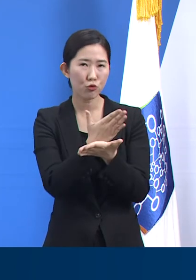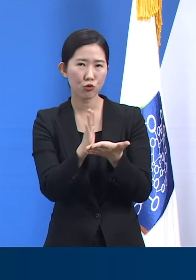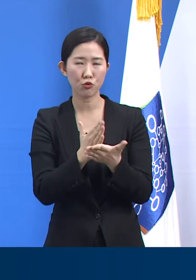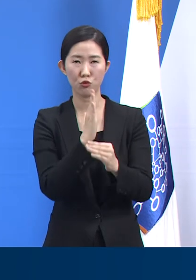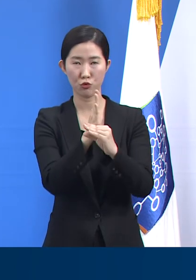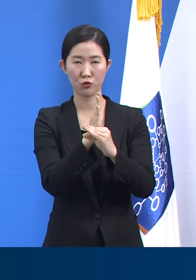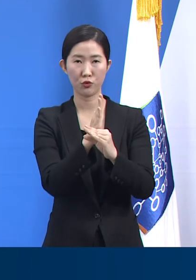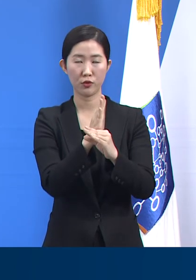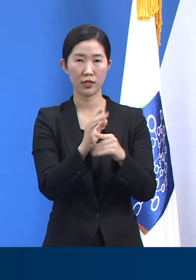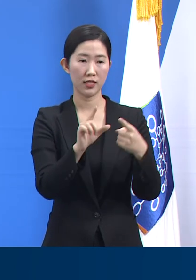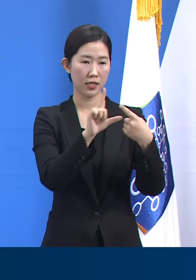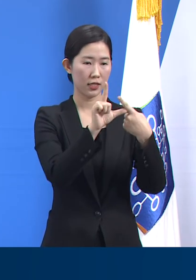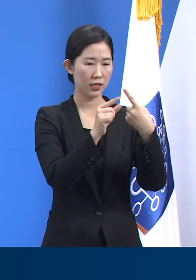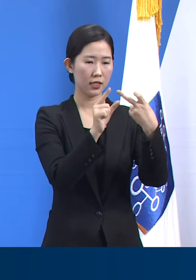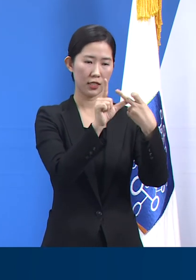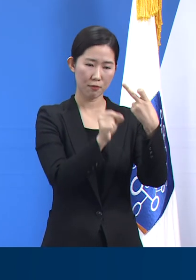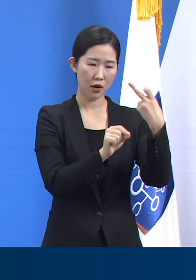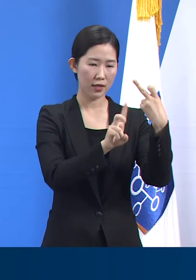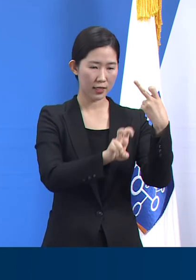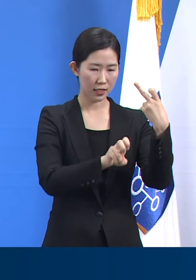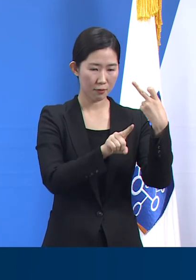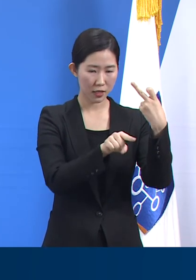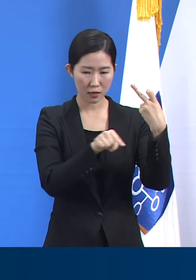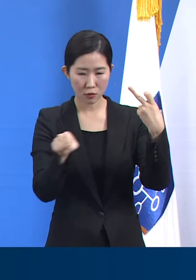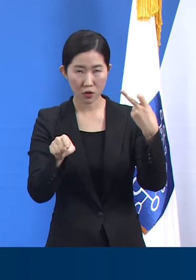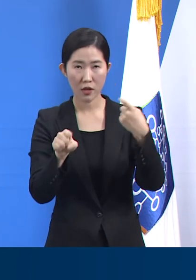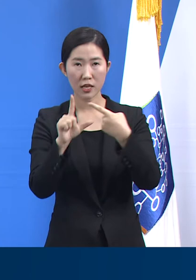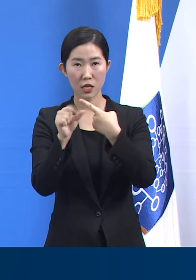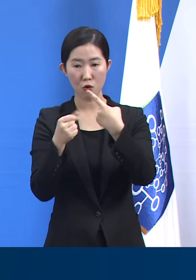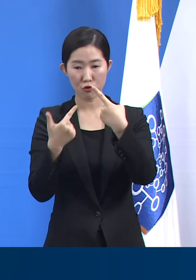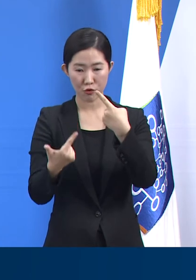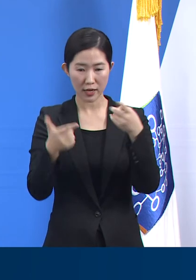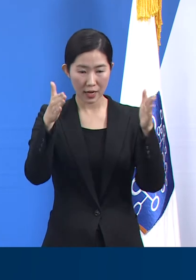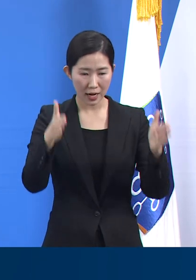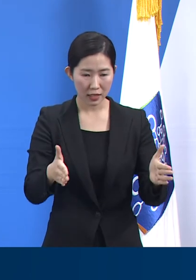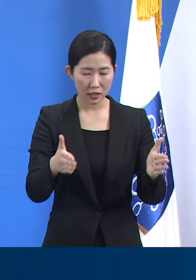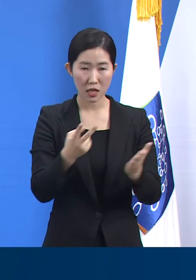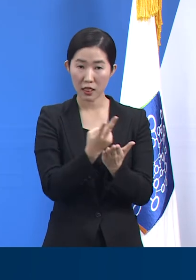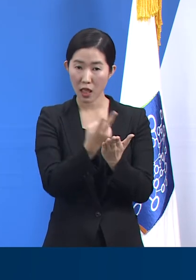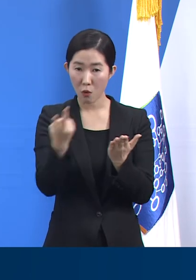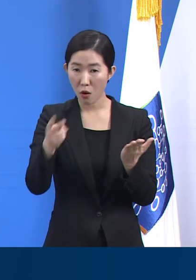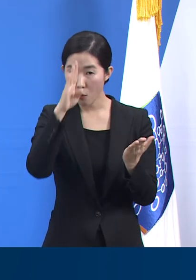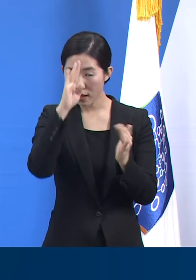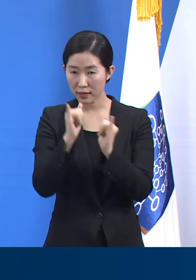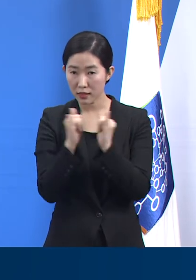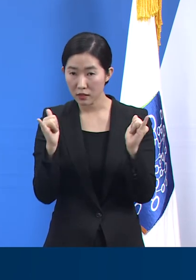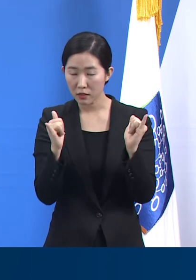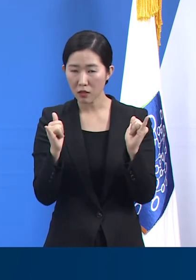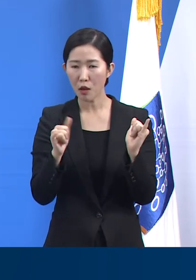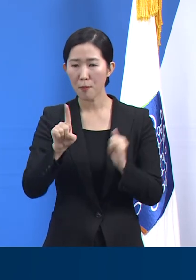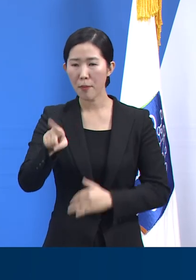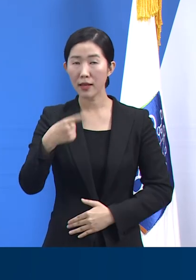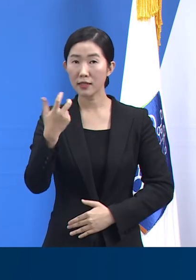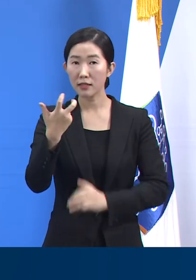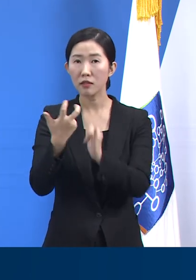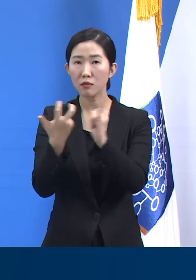21일부터 1월 6일 중 태어난 환자들 170여 명에 대해서도 추가 조사를 실시하고 있습니다.